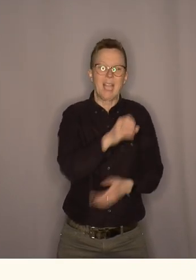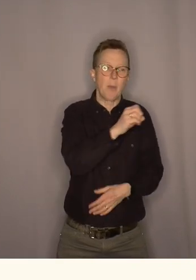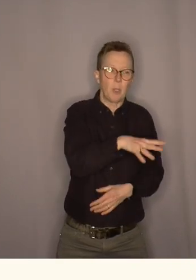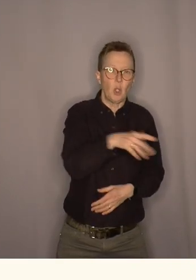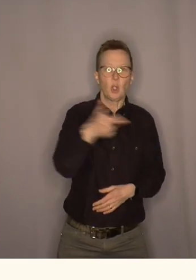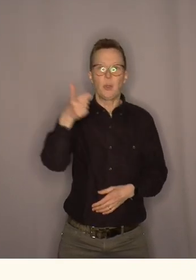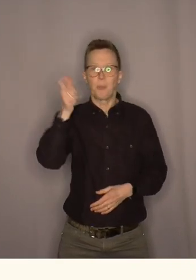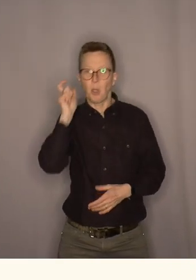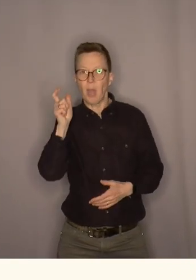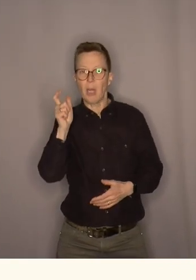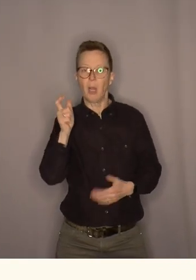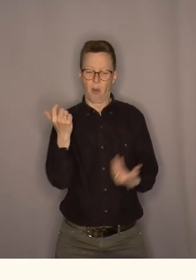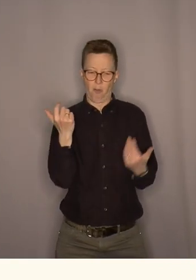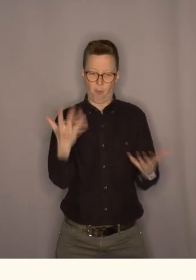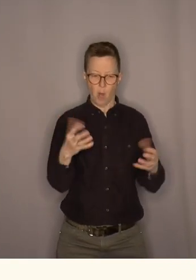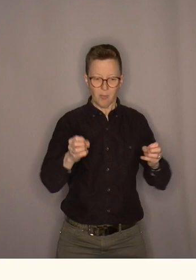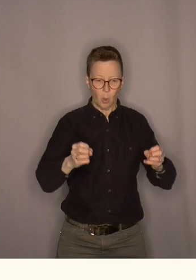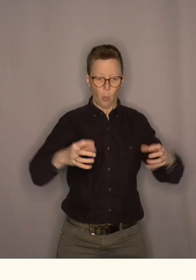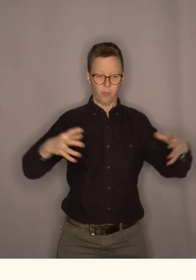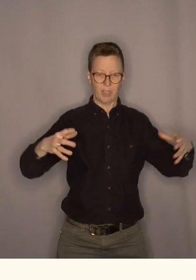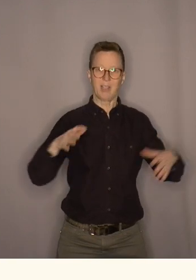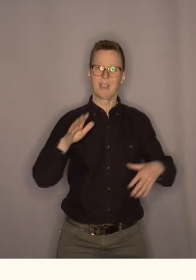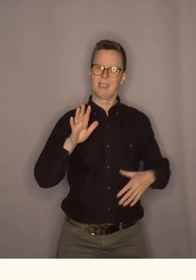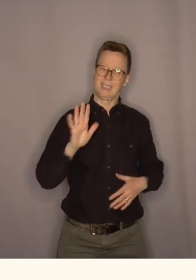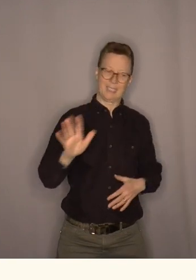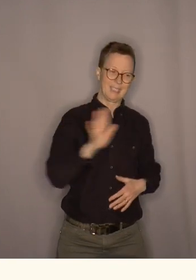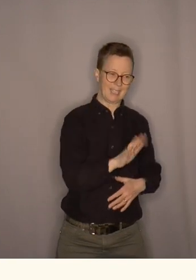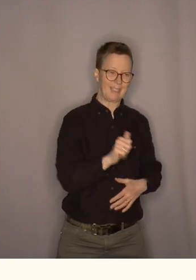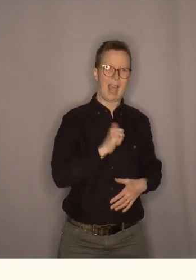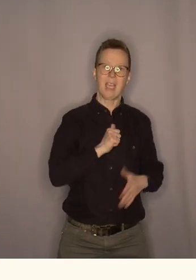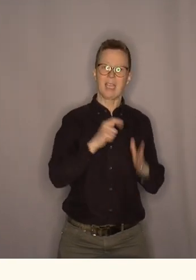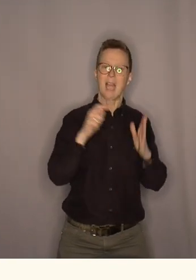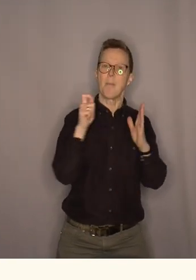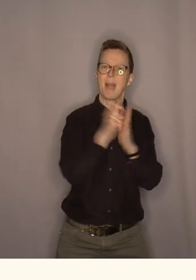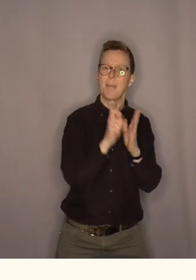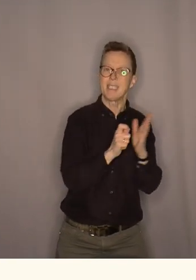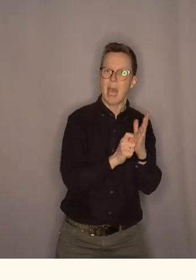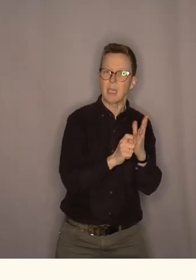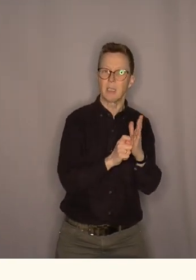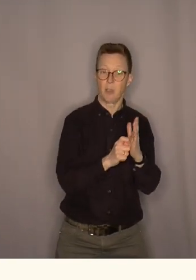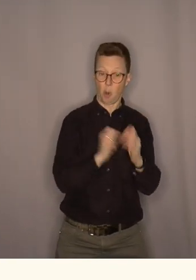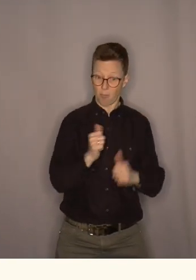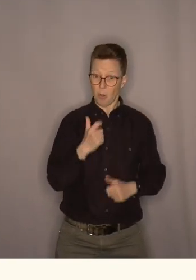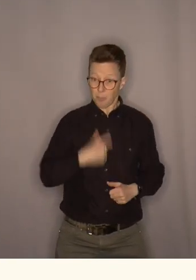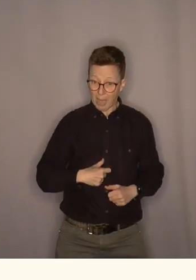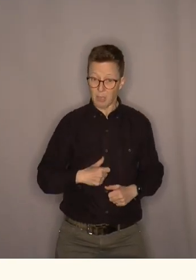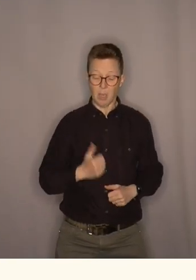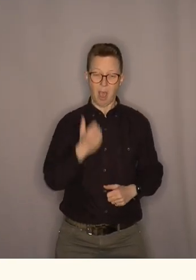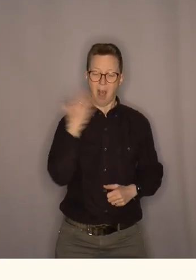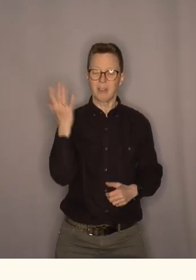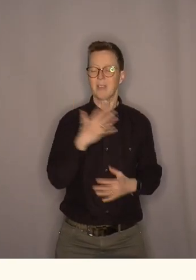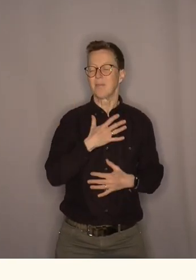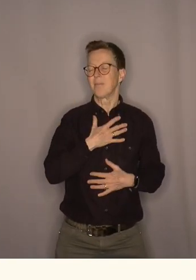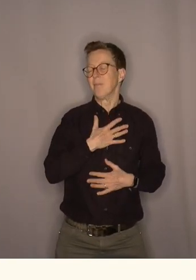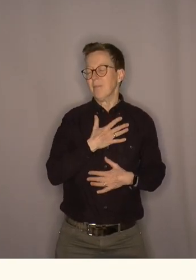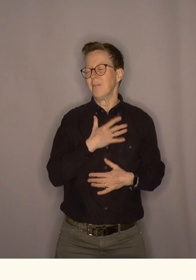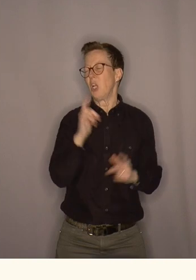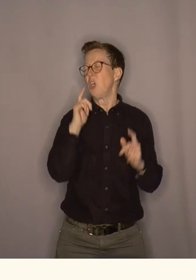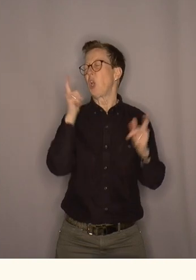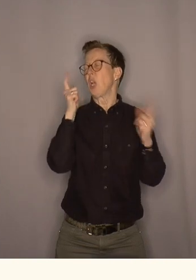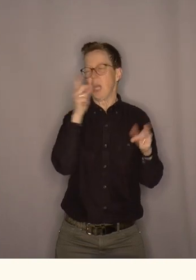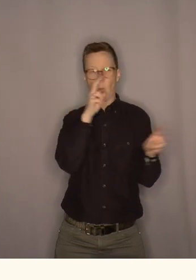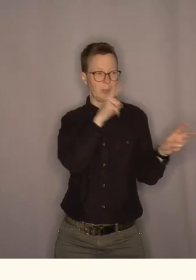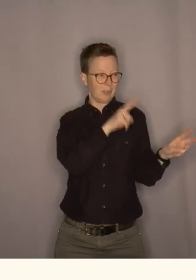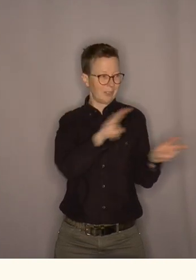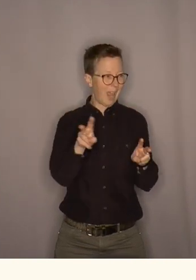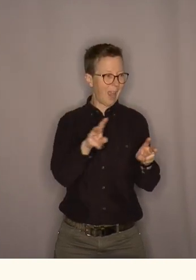og bygder som får lov å utvikle seg på sine egne premisser og for meg så er det jo alltid en lykkepille å følge med på alle